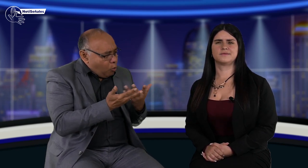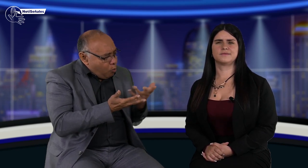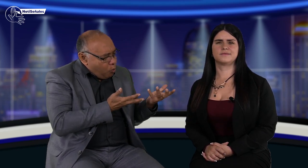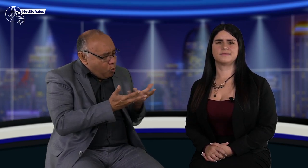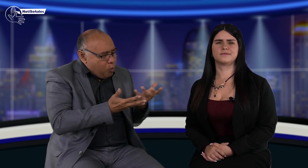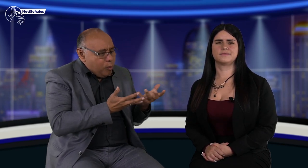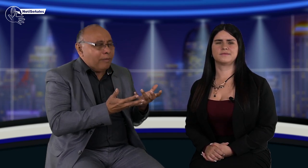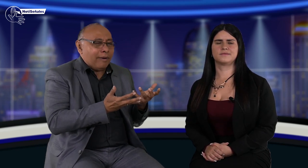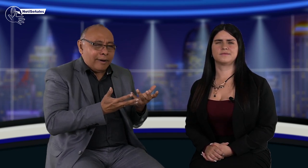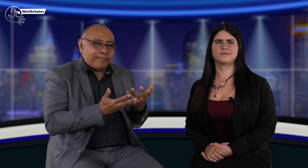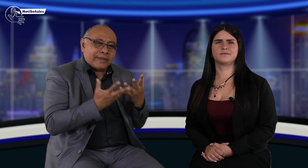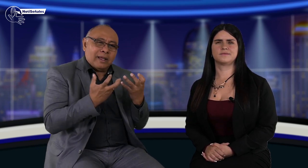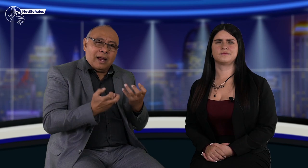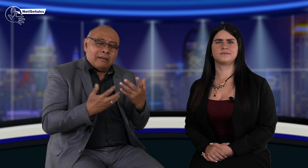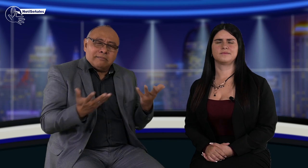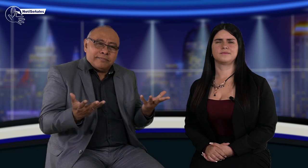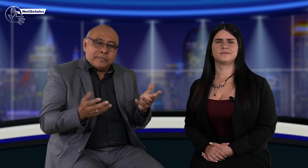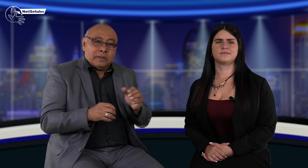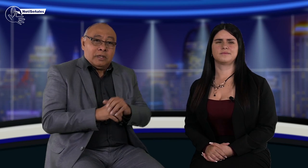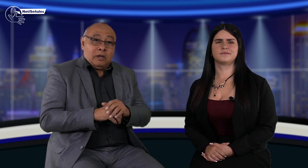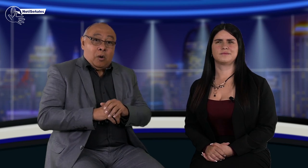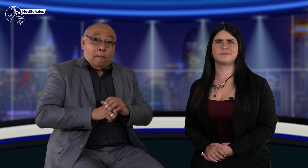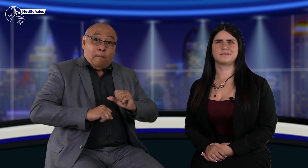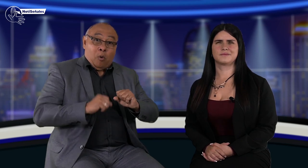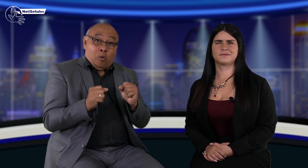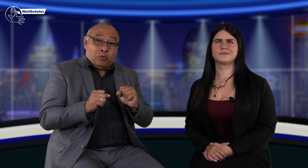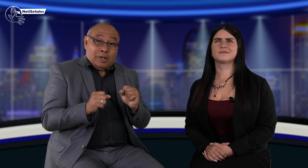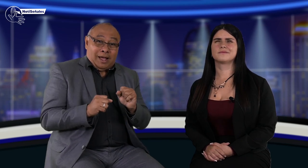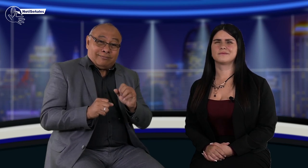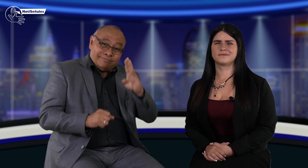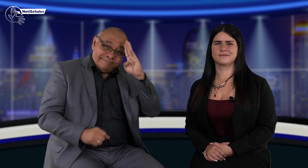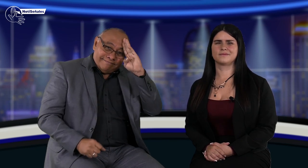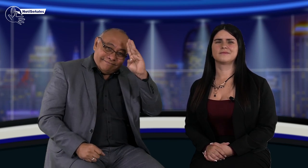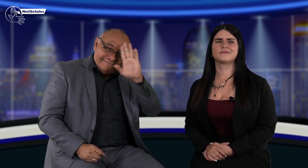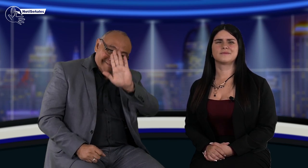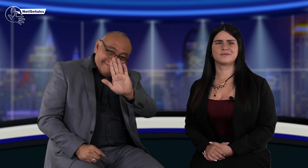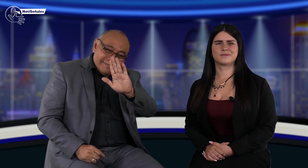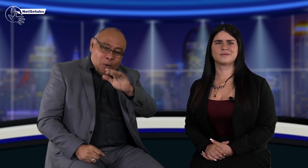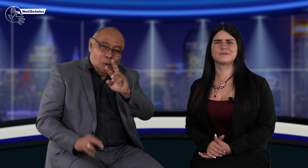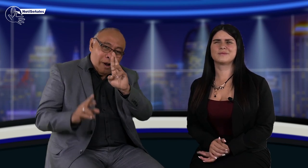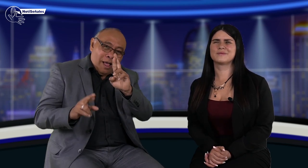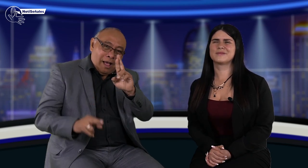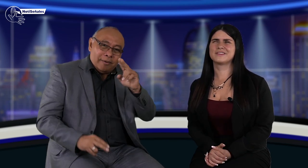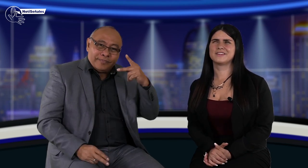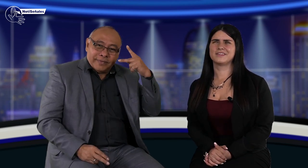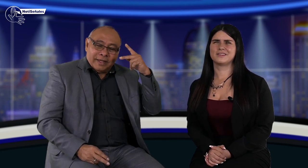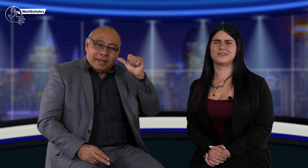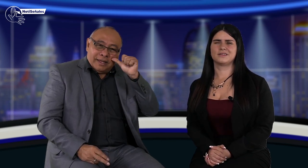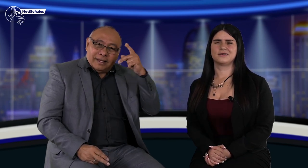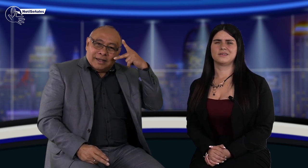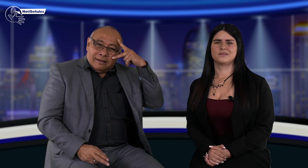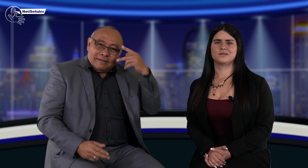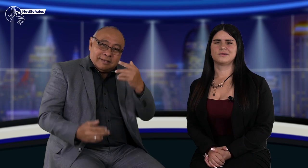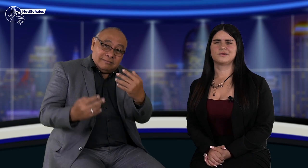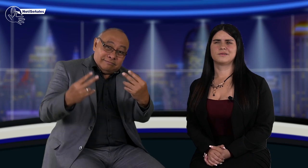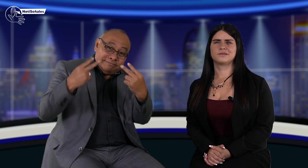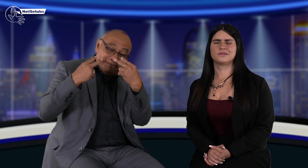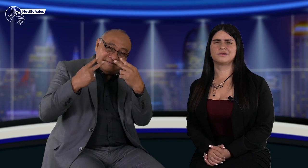llamado para entablar conversación? Se debe a que queremos en Bogotá, y envío un saludo a Kevin Angélica, ojalá